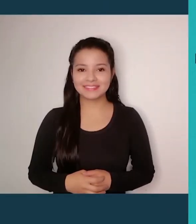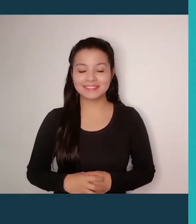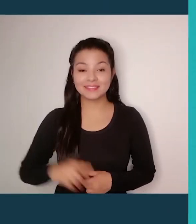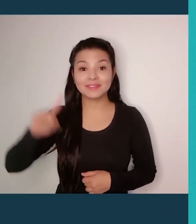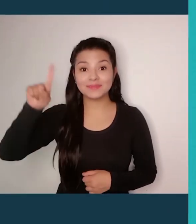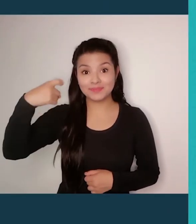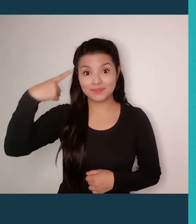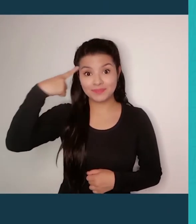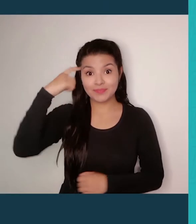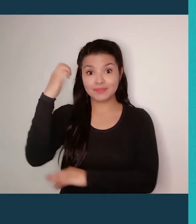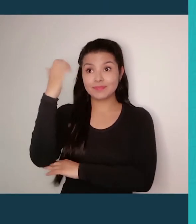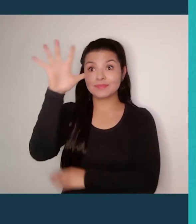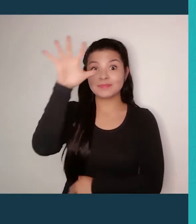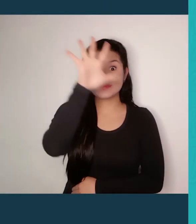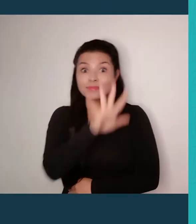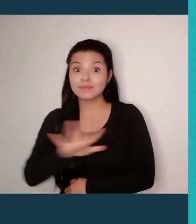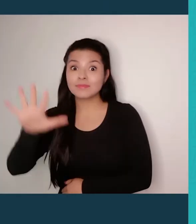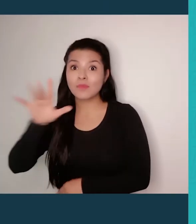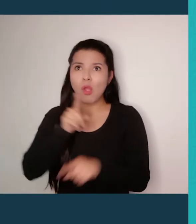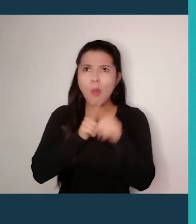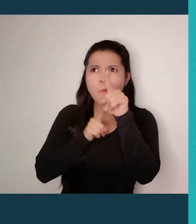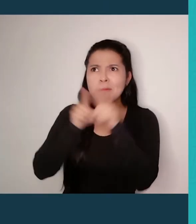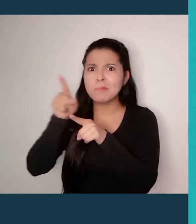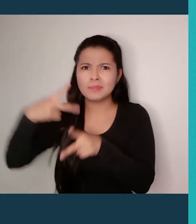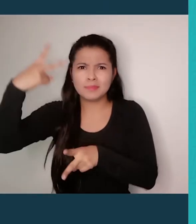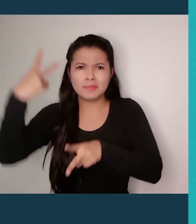Inclusión de la lengua de señas colombiana